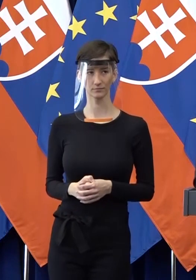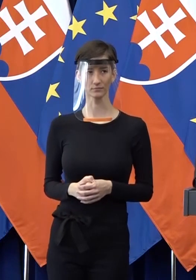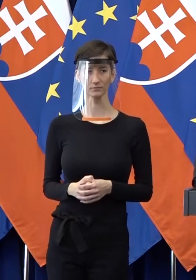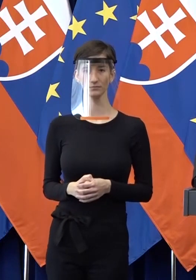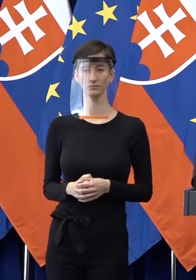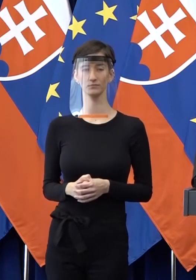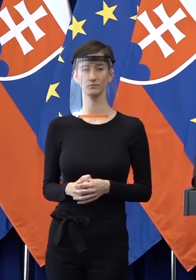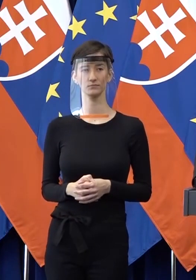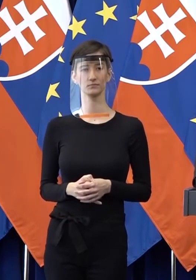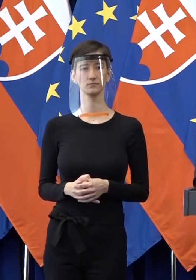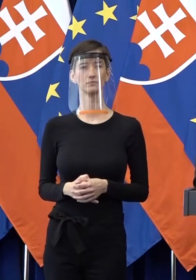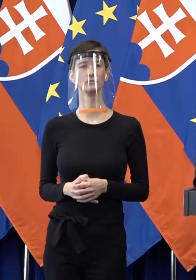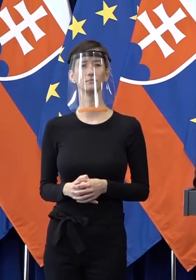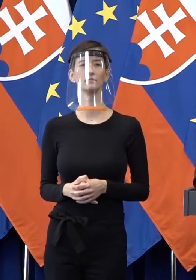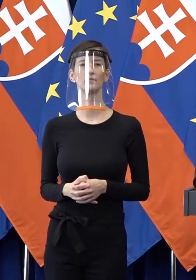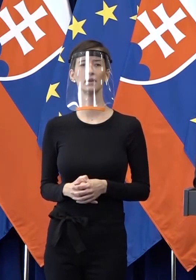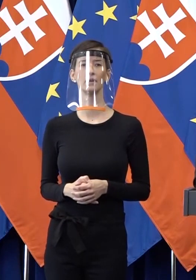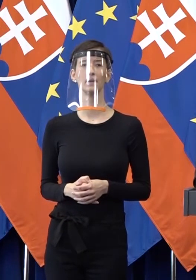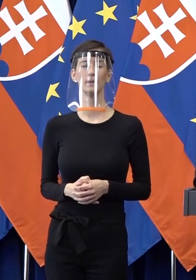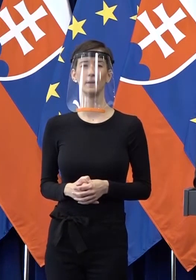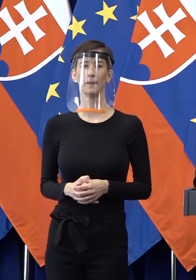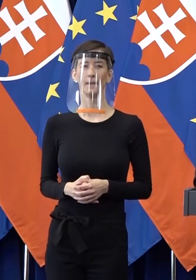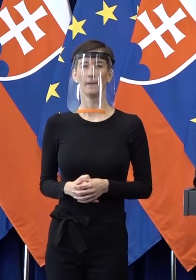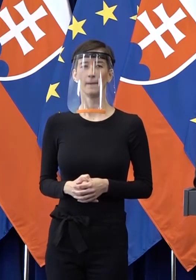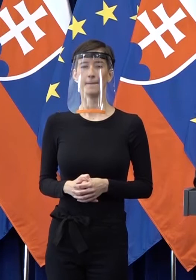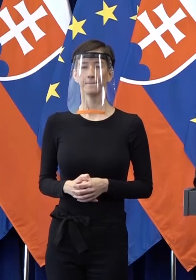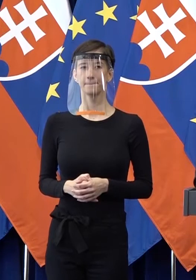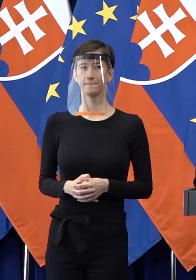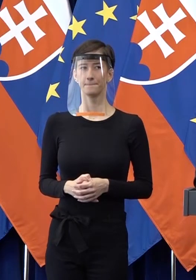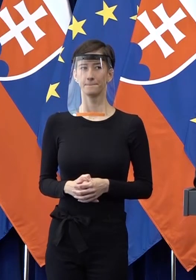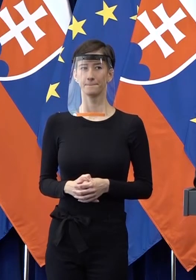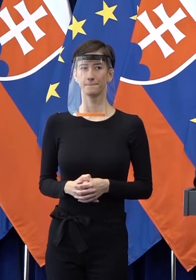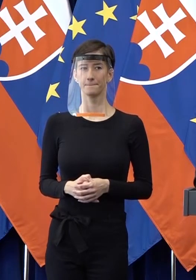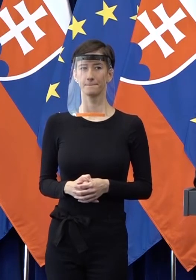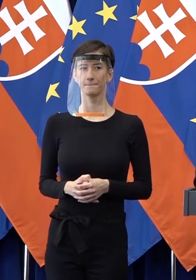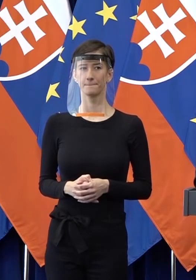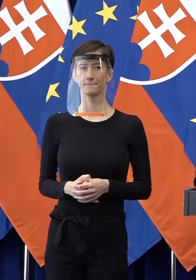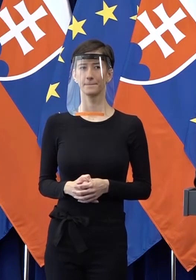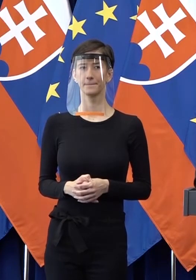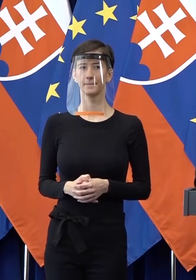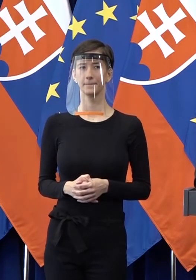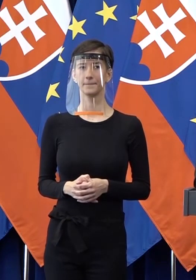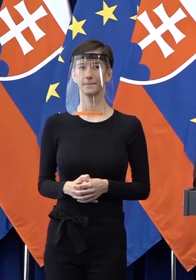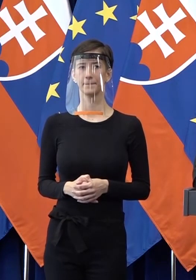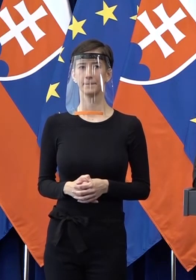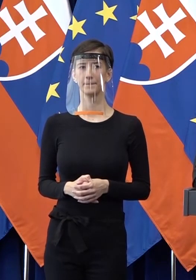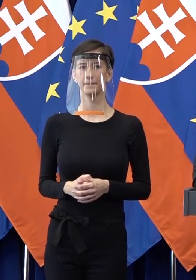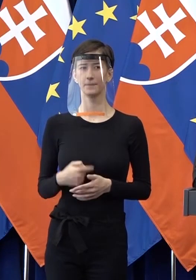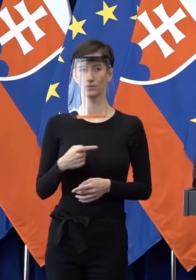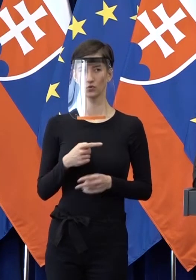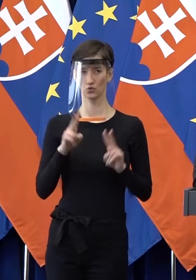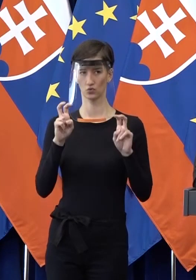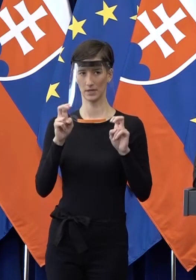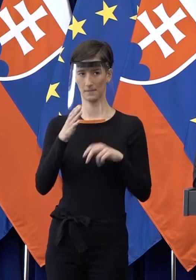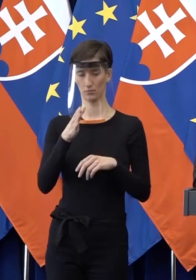Aktuality. Martin Slis, Aktuality. Pán premiér, k tomu, čo nás čaká zajtra, vy ste spomínali, že... Tejto téme,